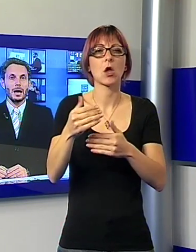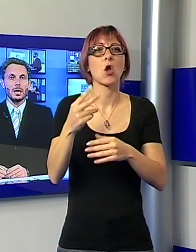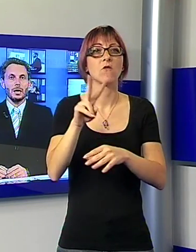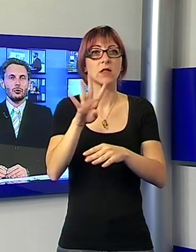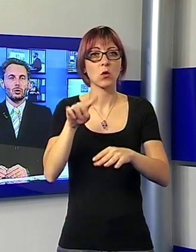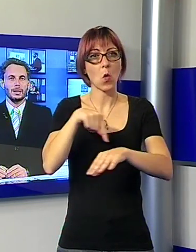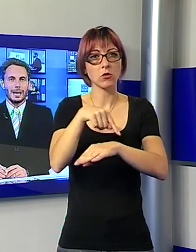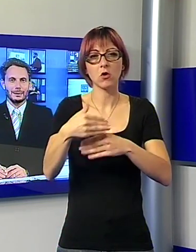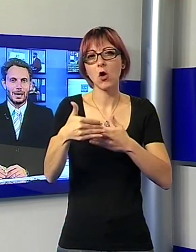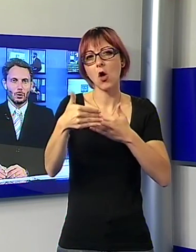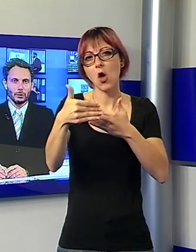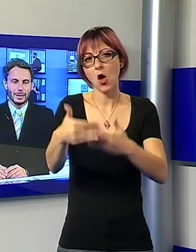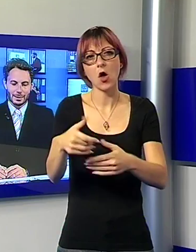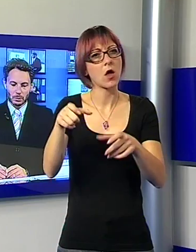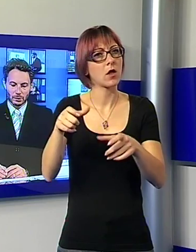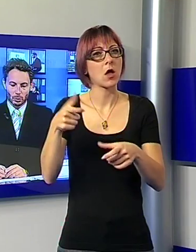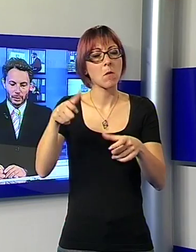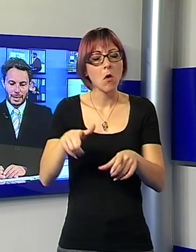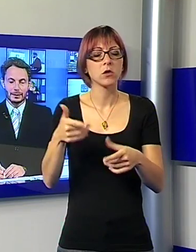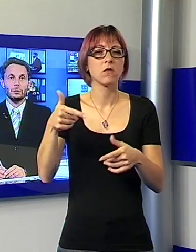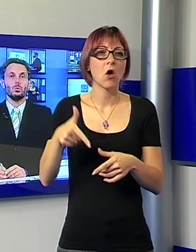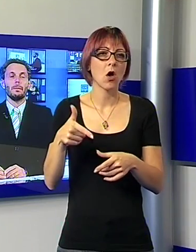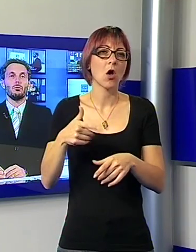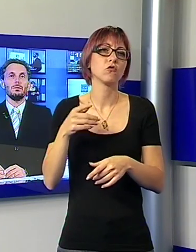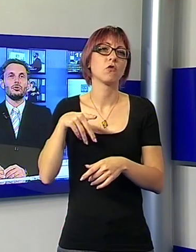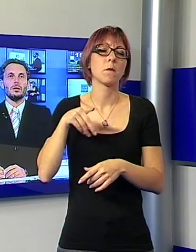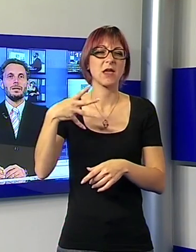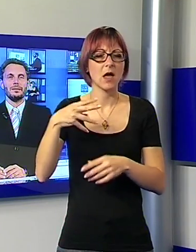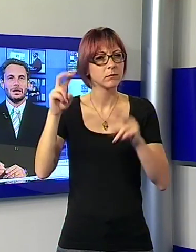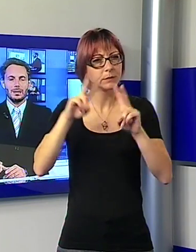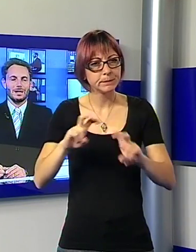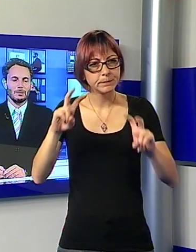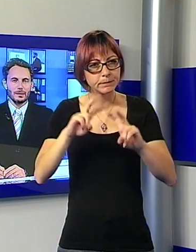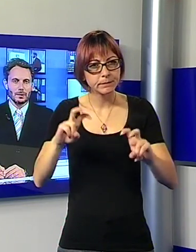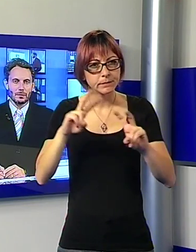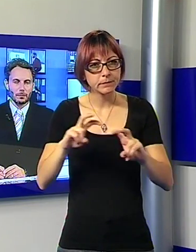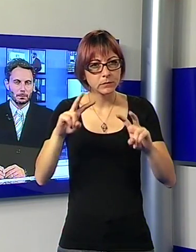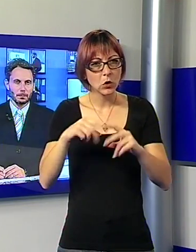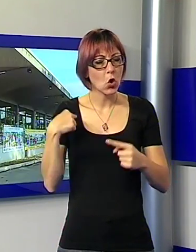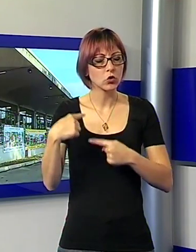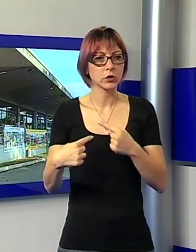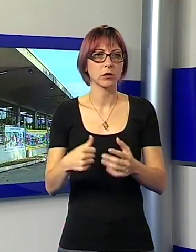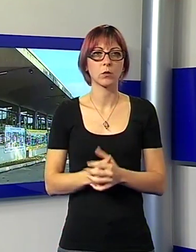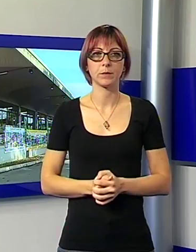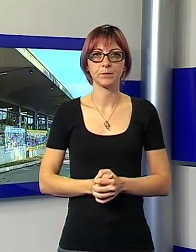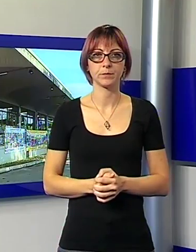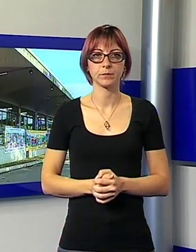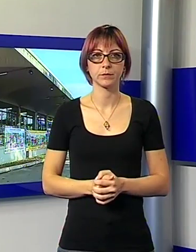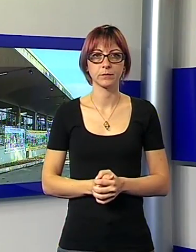giornata con la requisitoria dei due pubblici ministeri. Vediamo il servizio. Tutto rinviato di 24